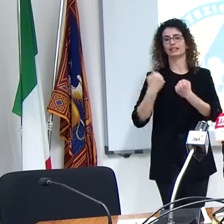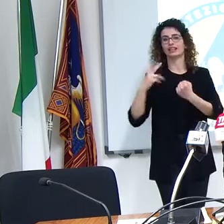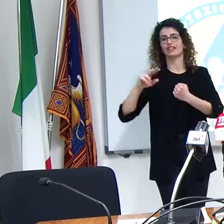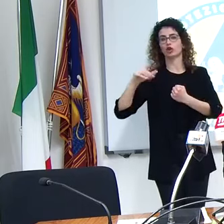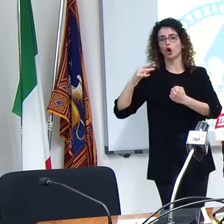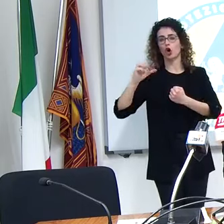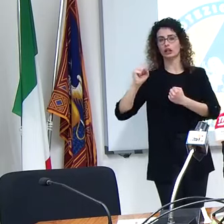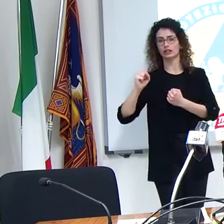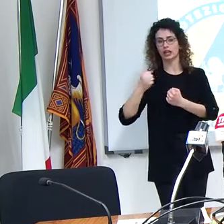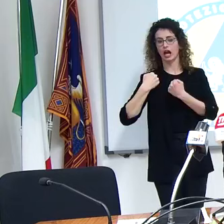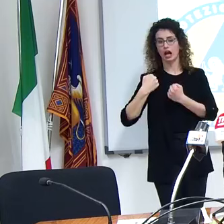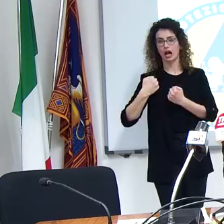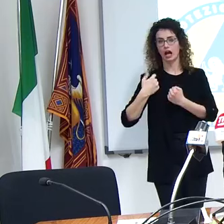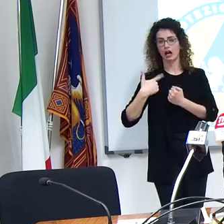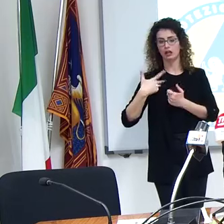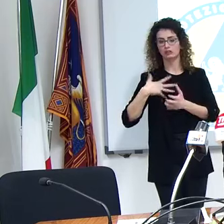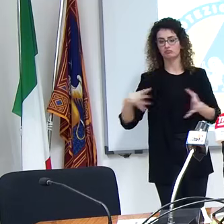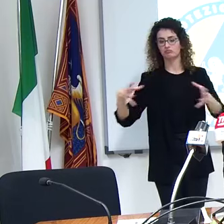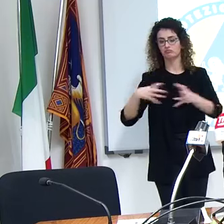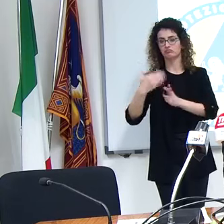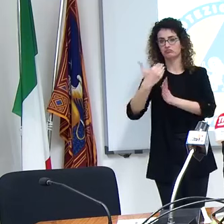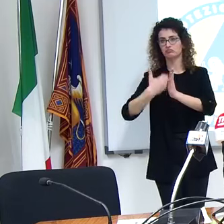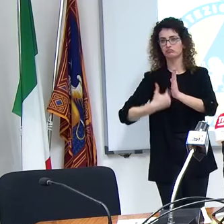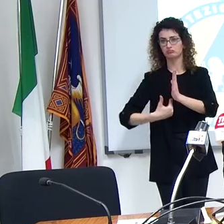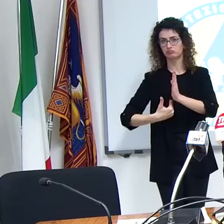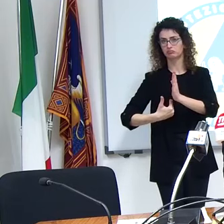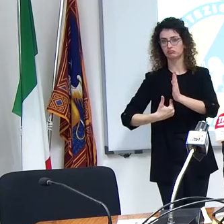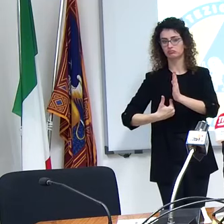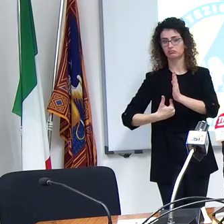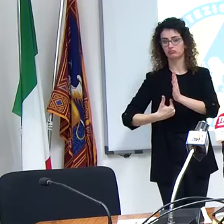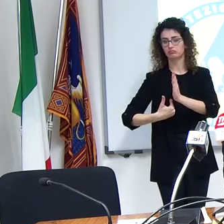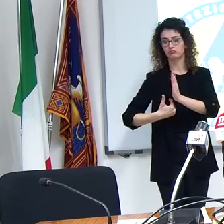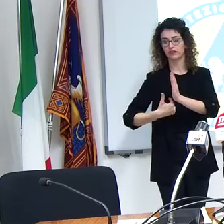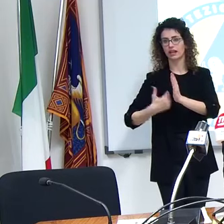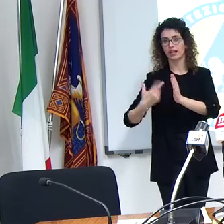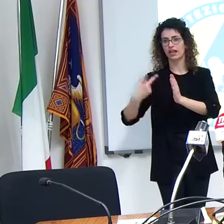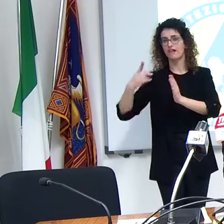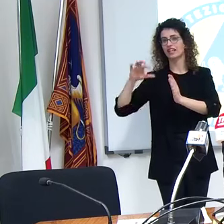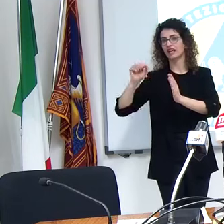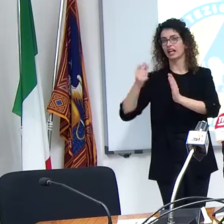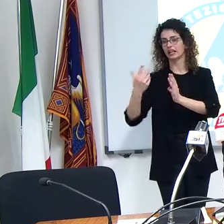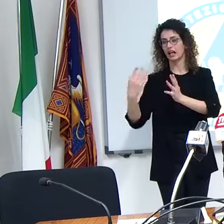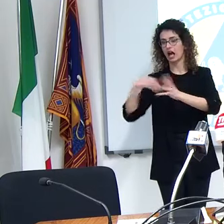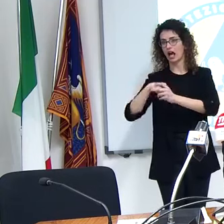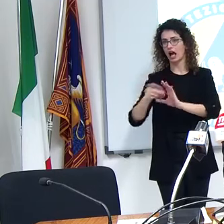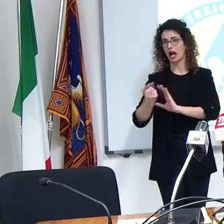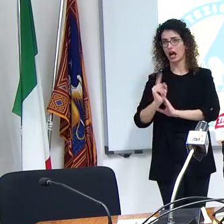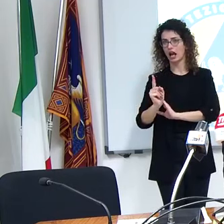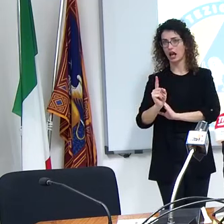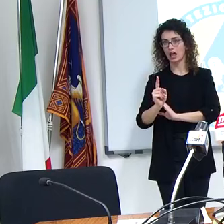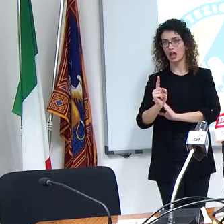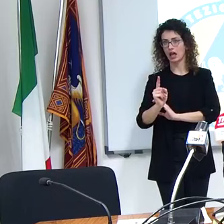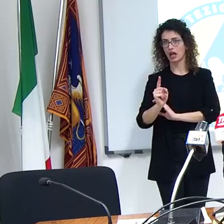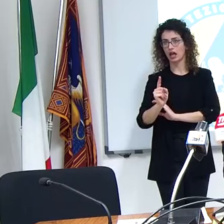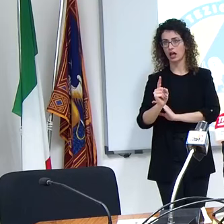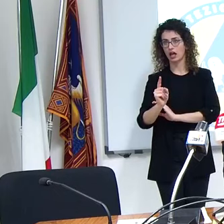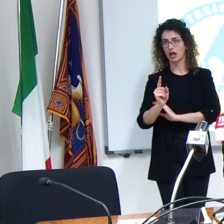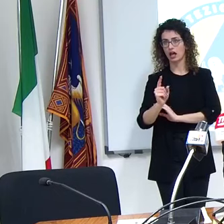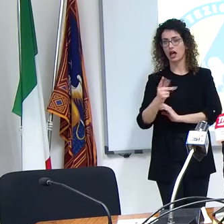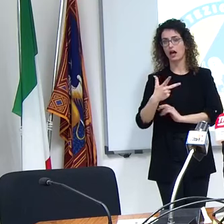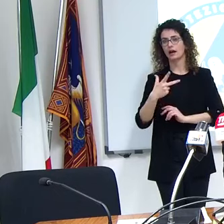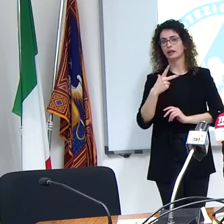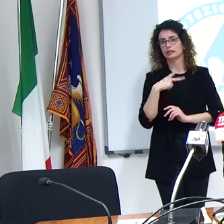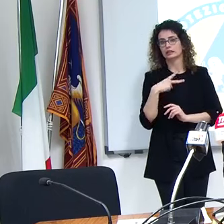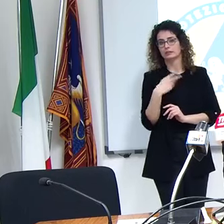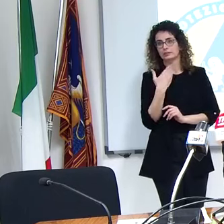risulta catalogata tra le discipline federali a differenza ok speravo di cogliere in castagna